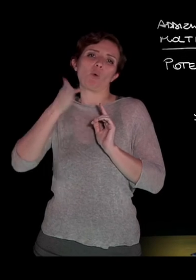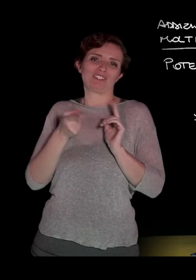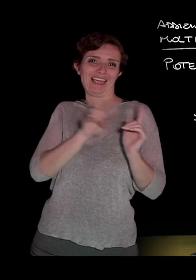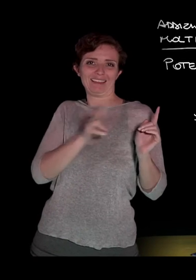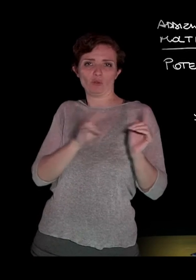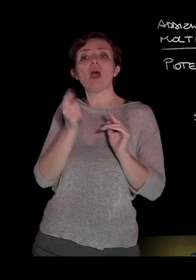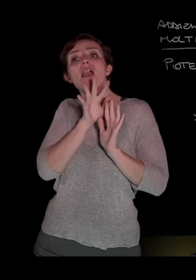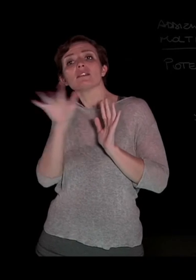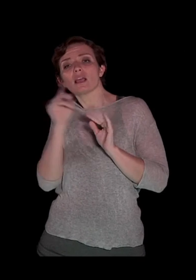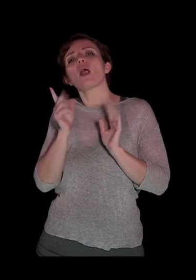letterali.